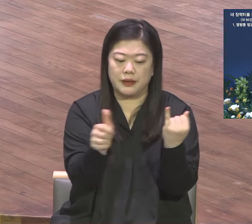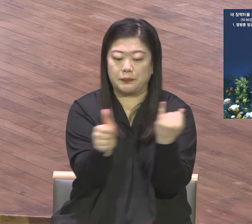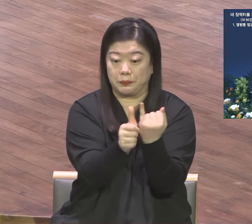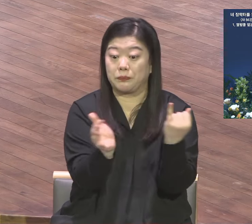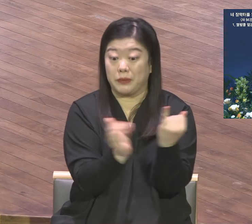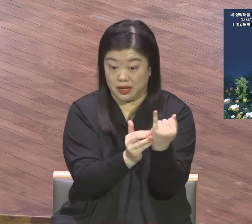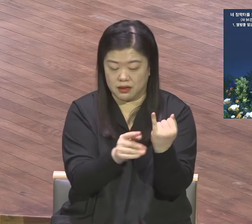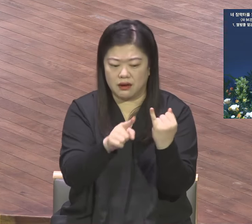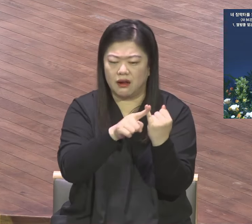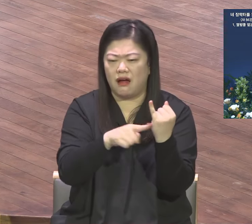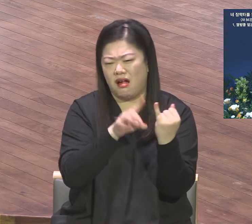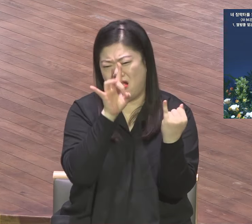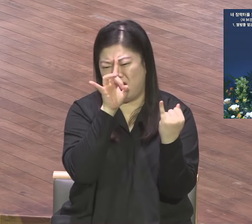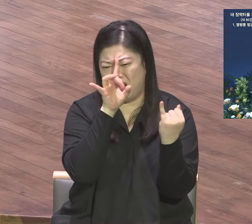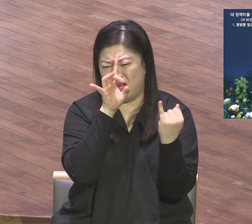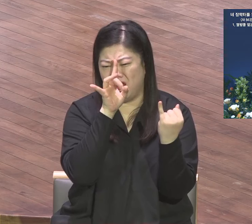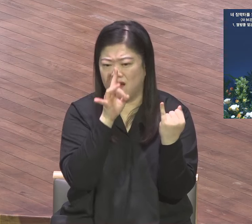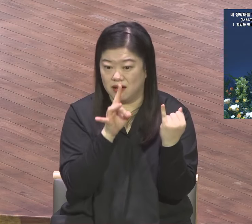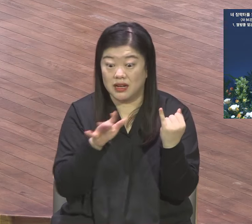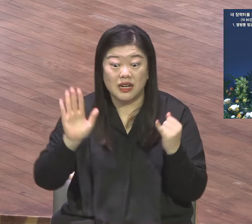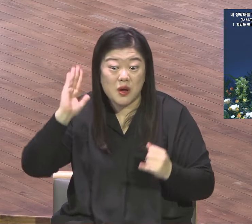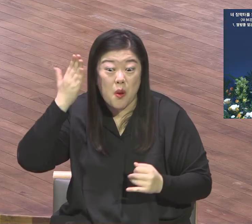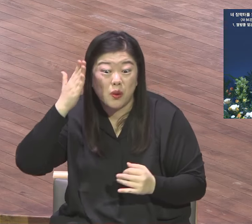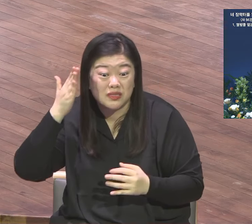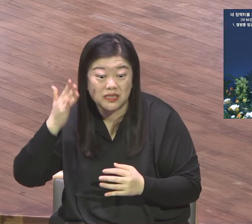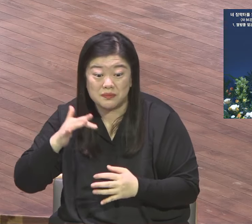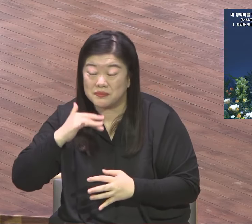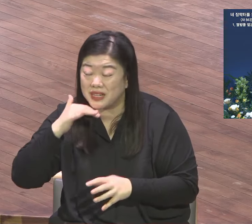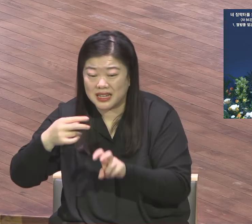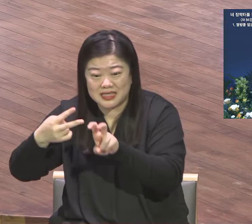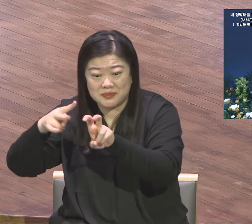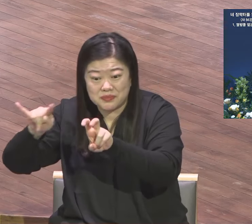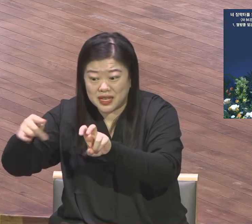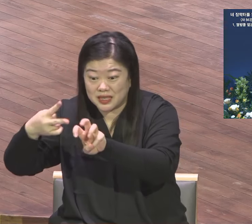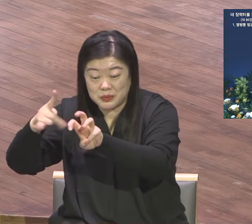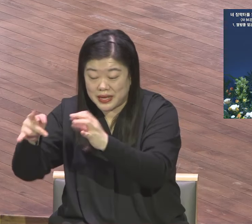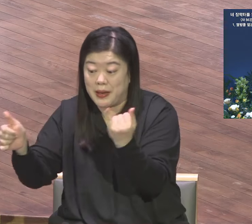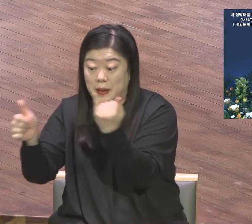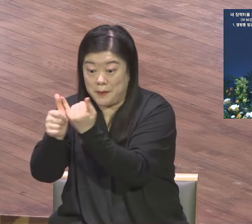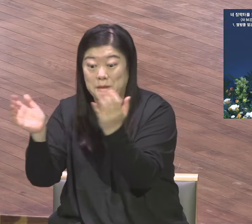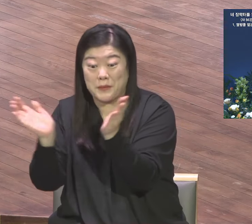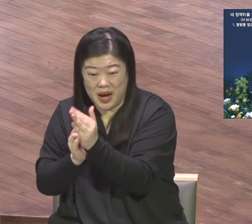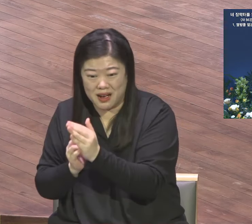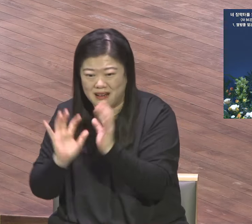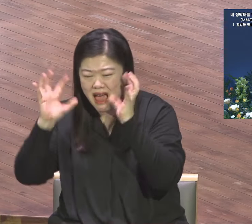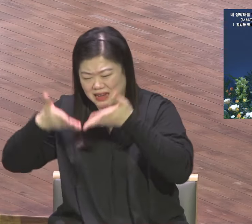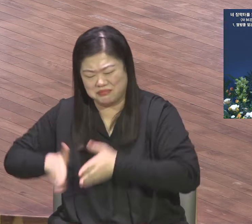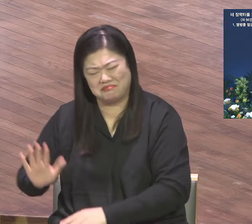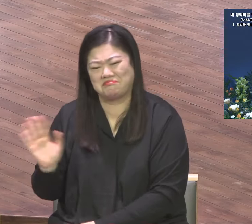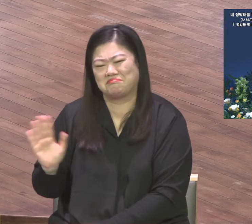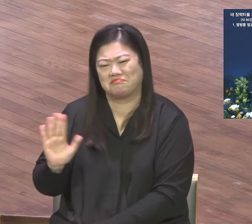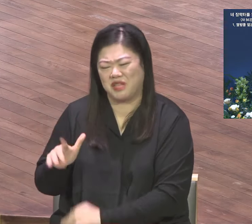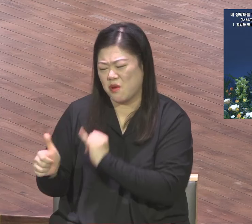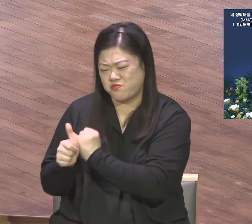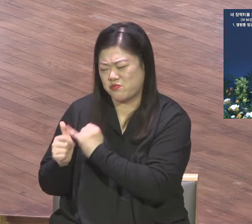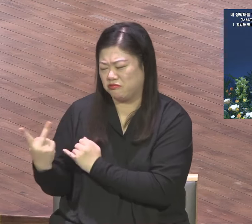요즘은 아이를 낳지 않는 분위기가 평폐해 있지만 당시에는 아이를 추상하지 못한다는 것이 저주였어요.